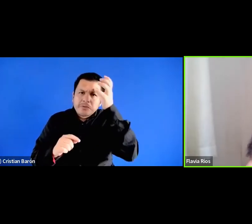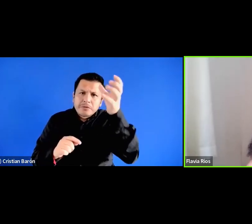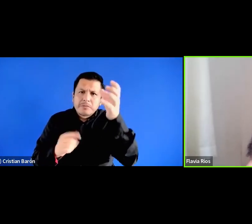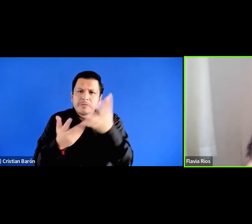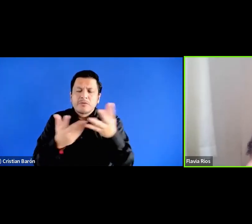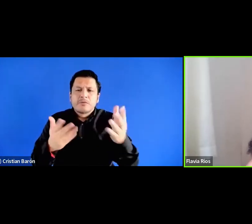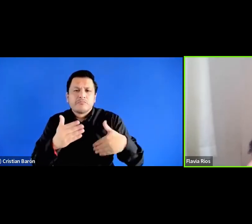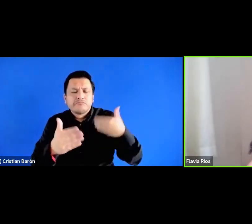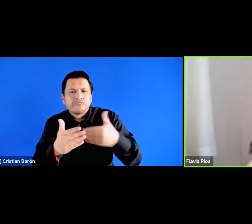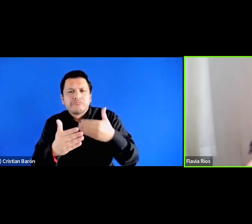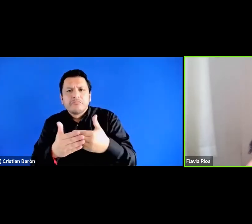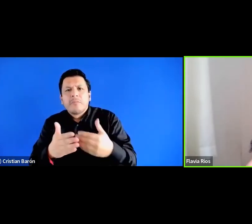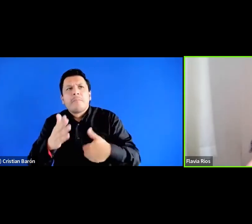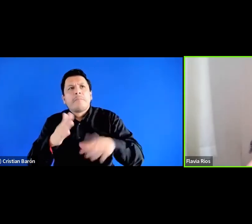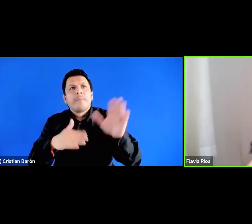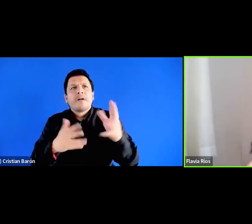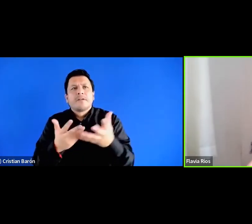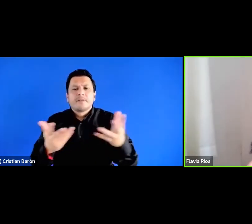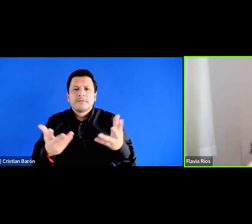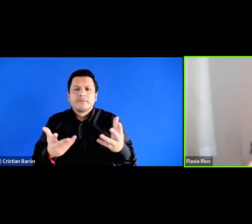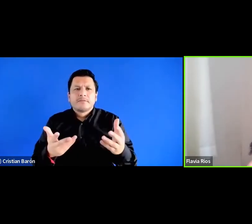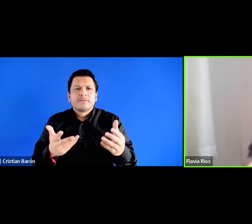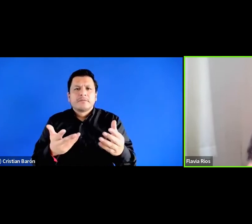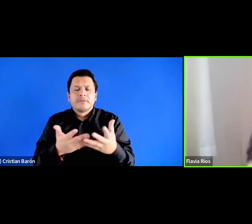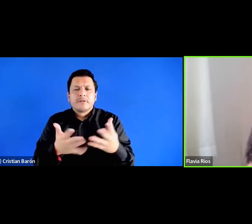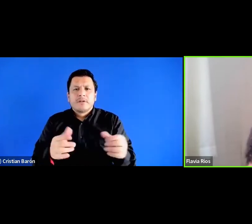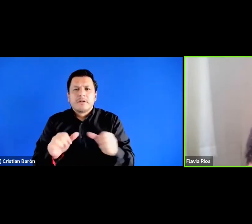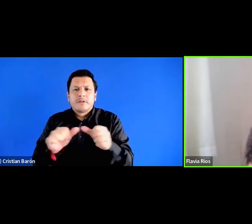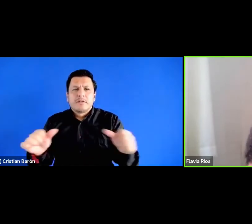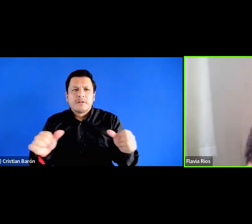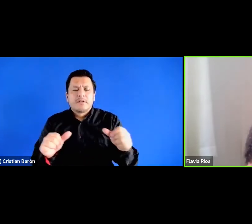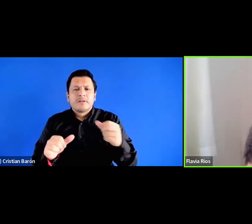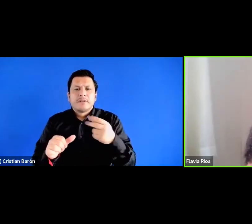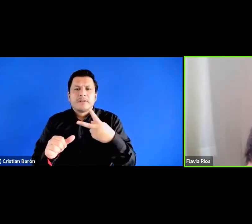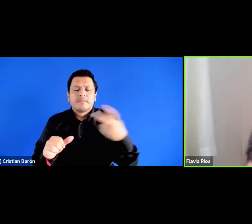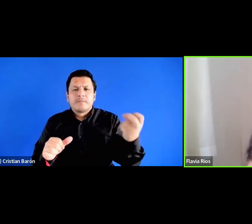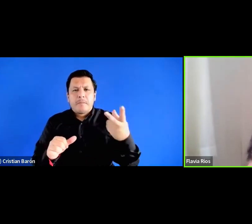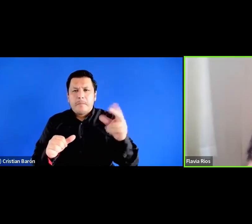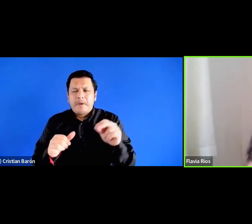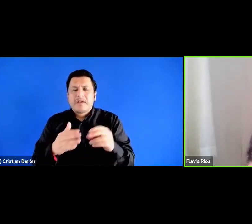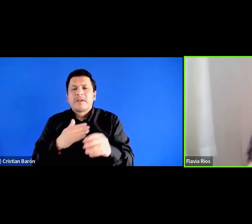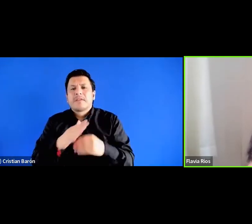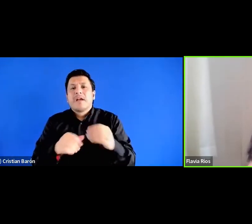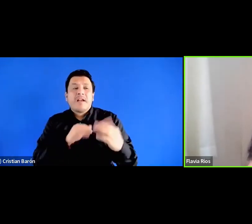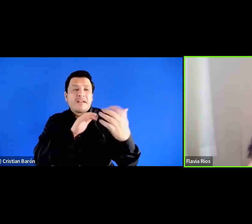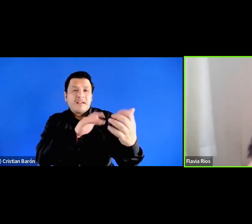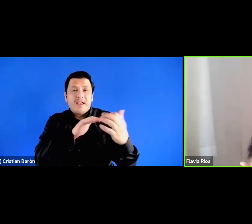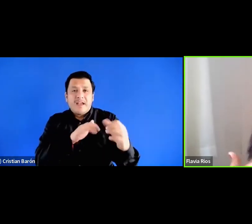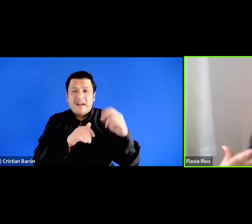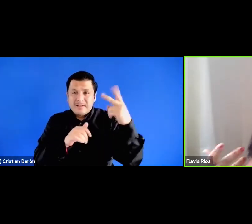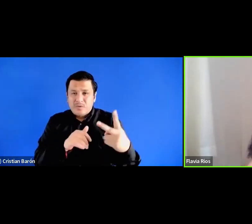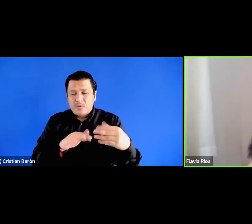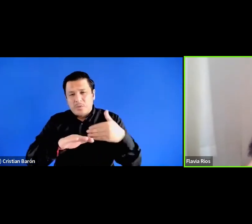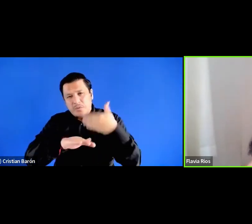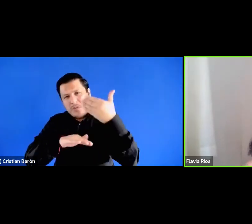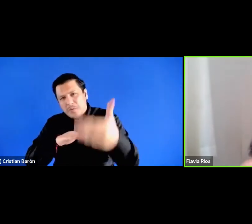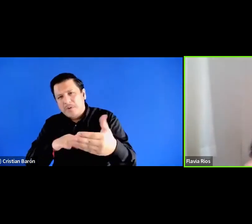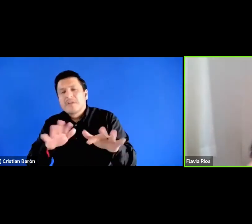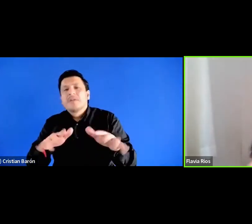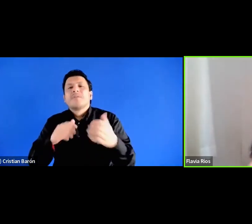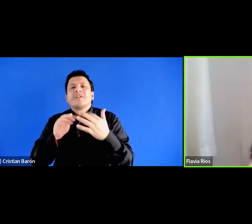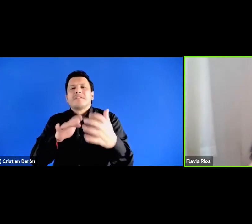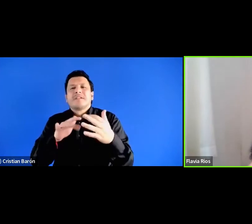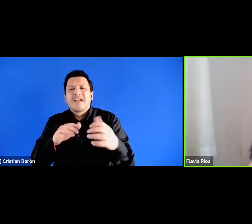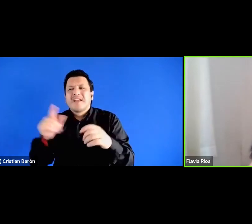especialmente a lo largo del século XX desde la segunda posguerra pasando por la guerra fría